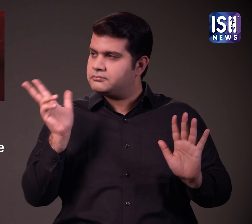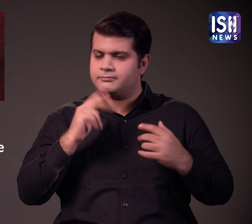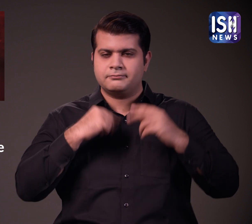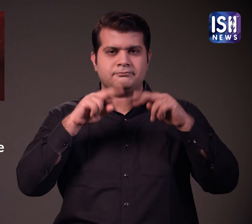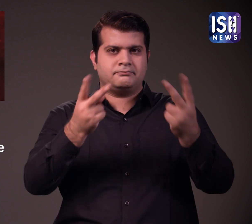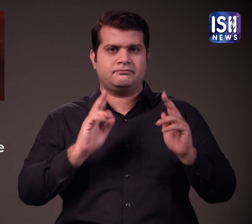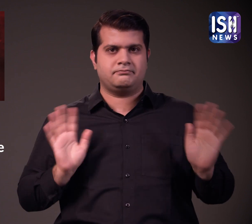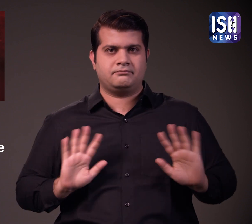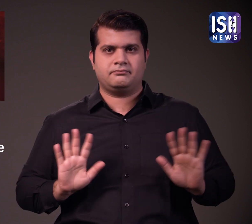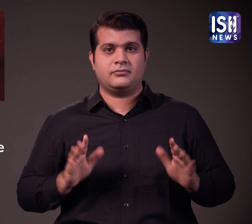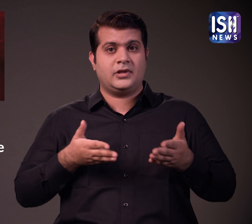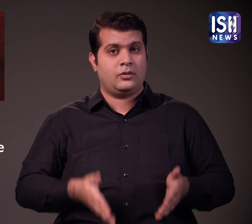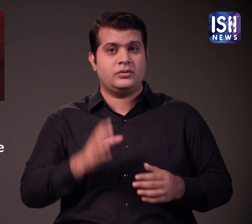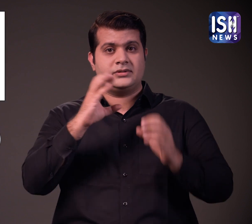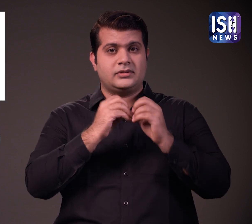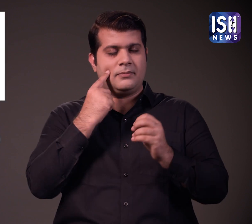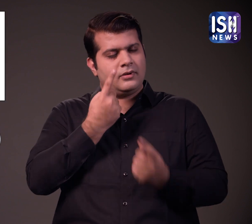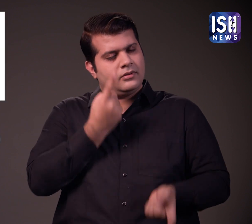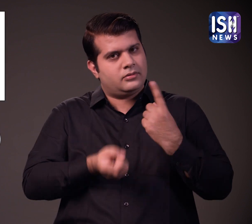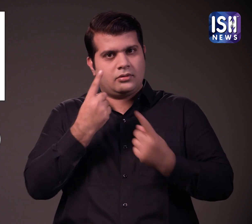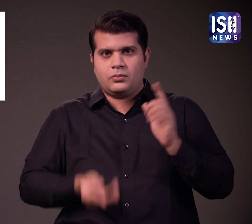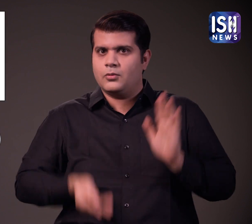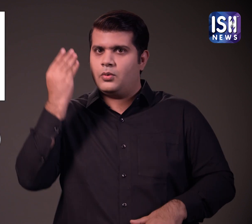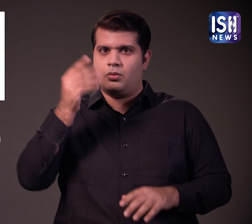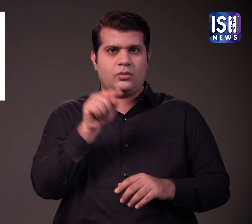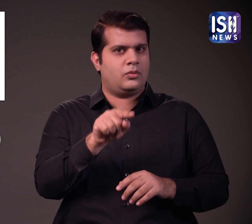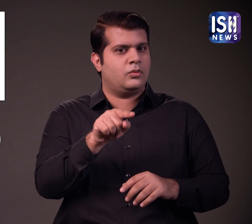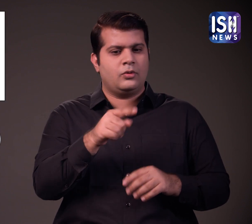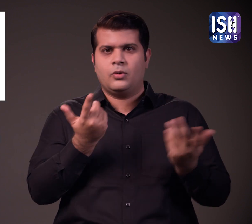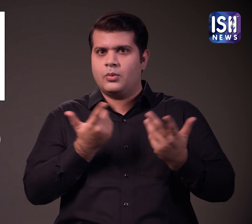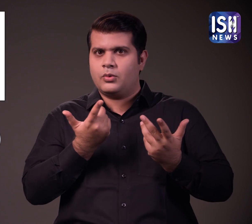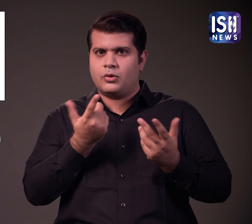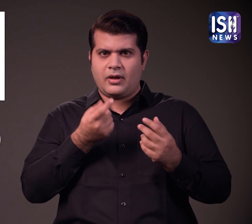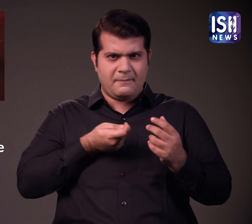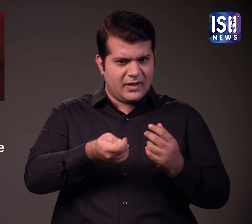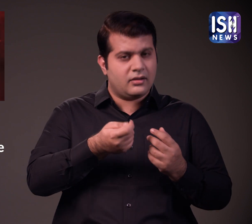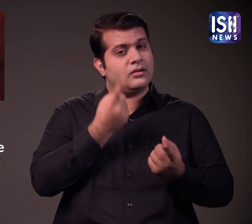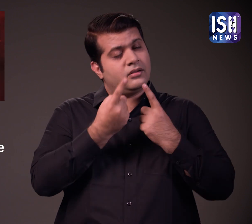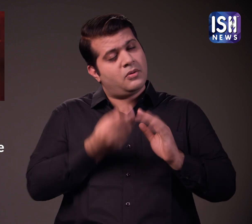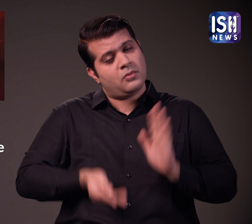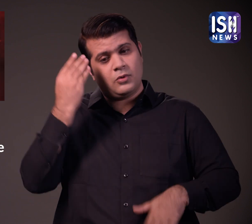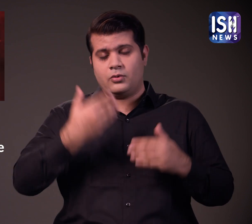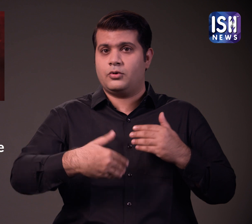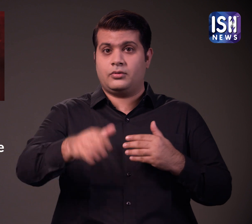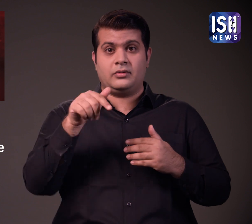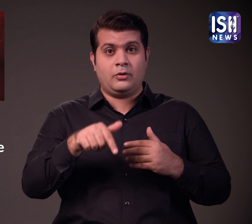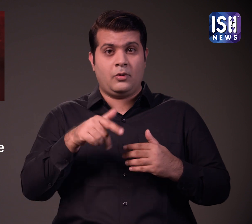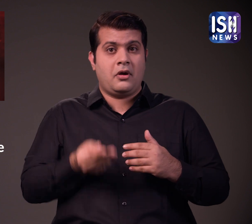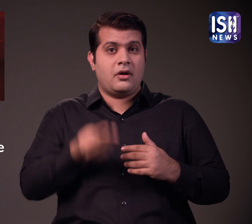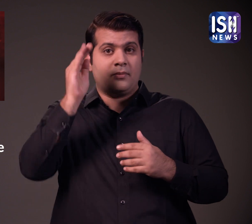इसलिए वे कोई कमेंट नहीं कर सकते और केवल CBI ही शुशान की मौत के पीछे की साजिस का पर्दाफाश कर पाएगी अपडेट